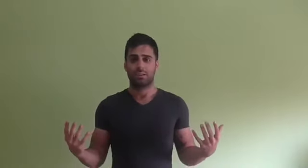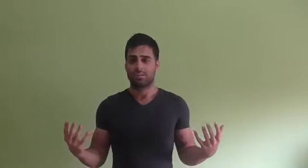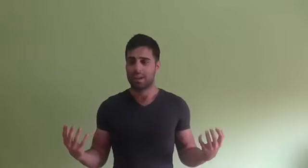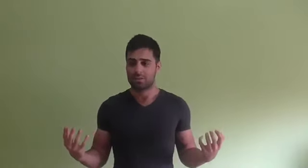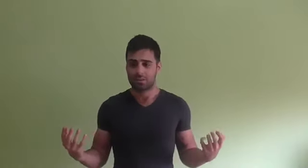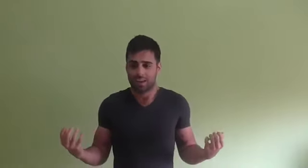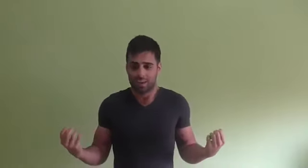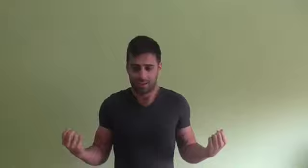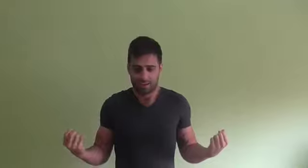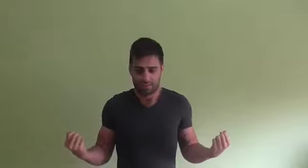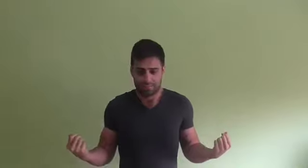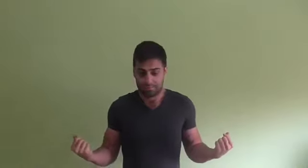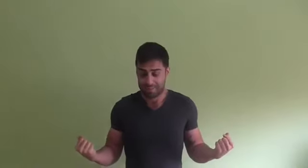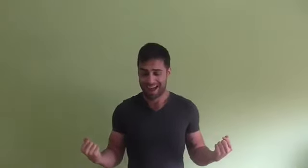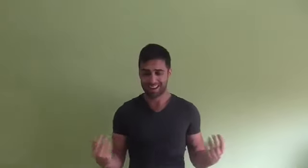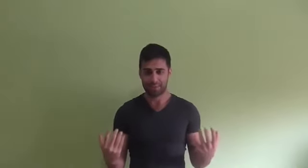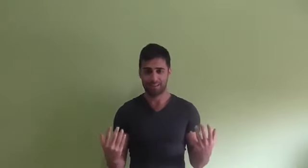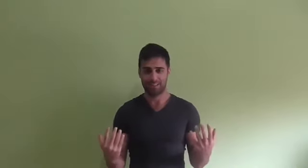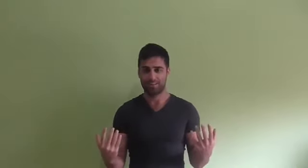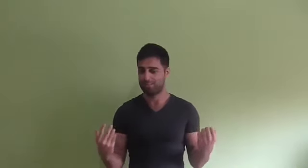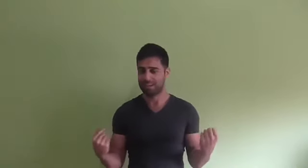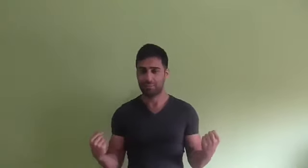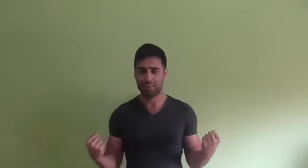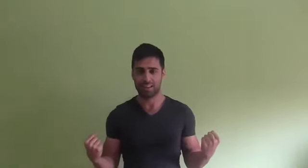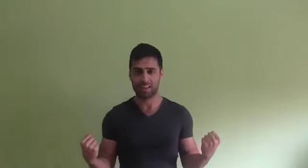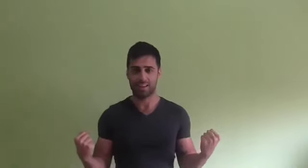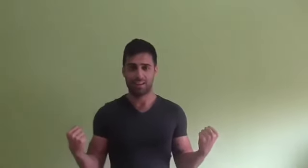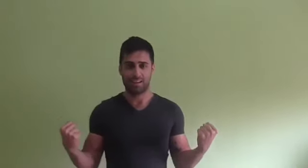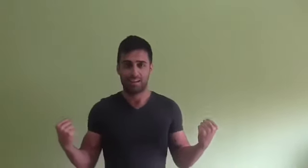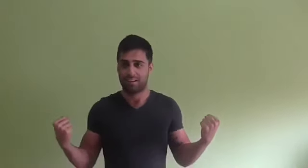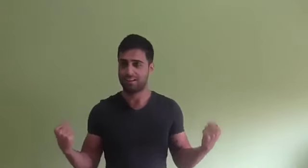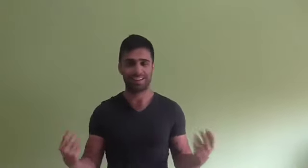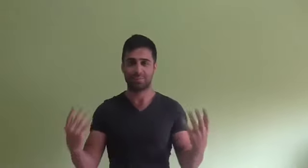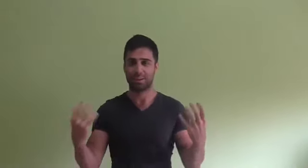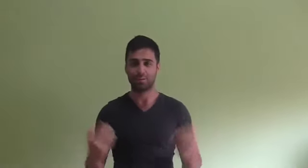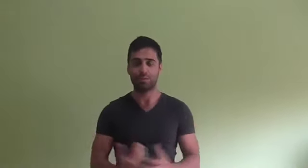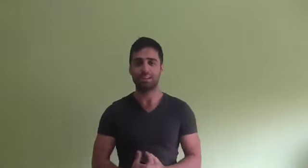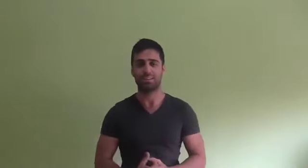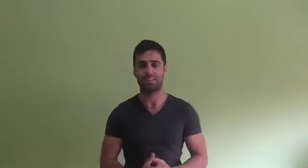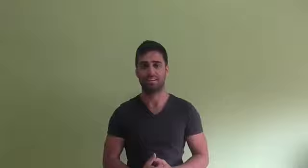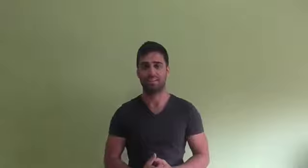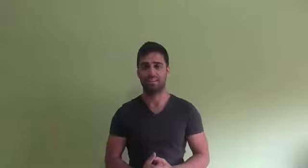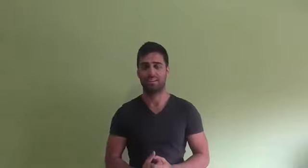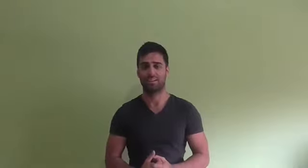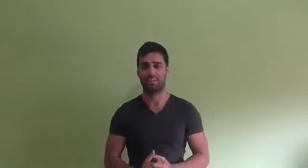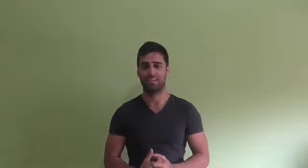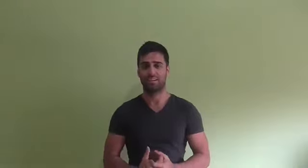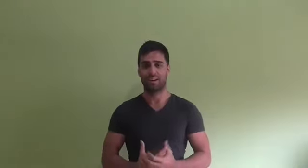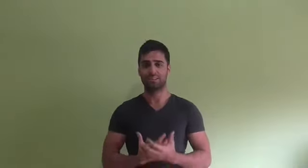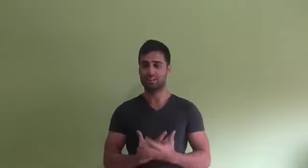es algo que me alimenta físicamente y espiritualmente. Es